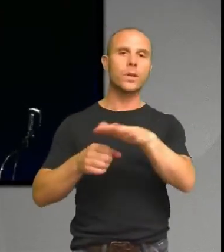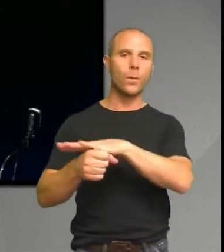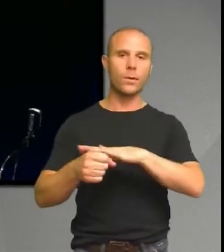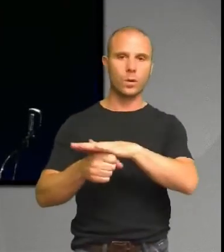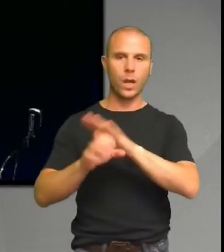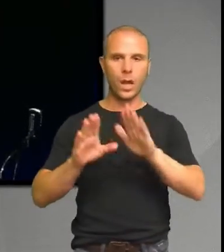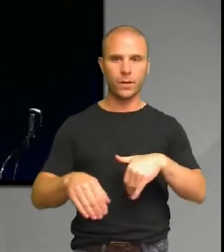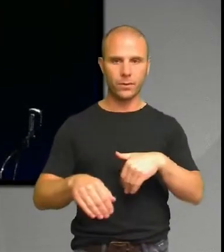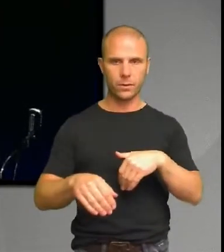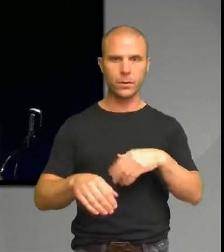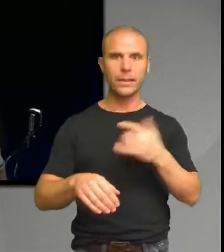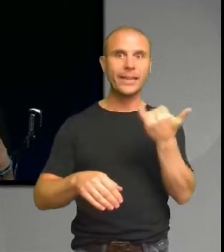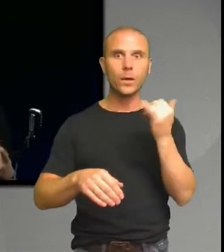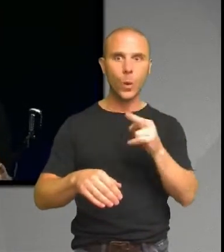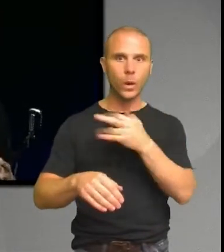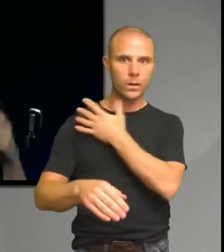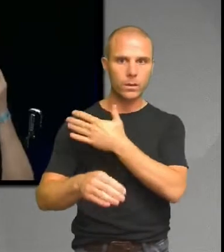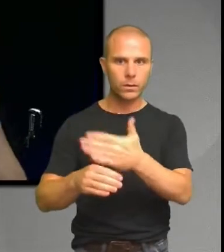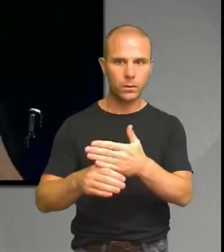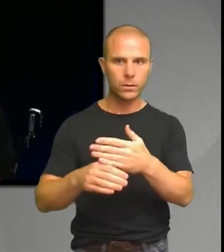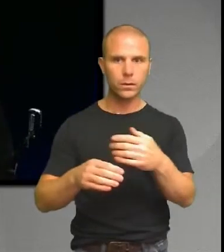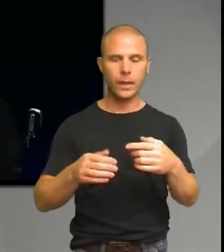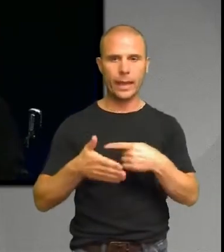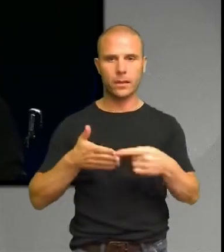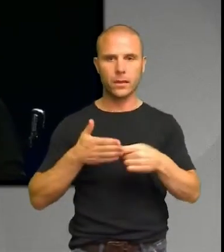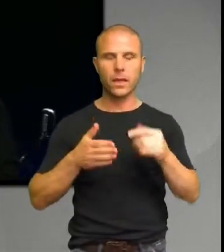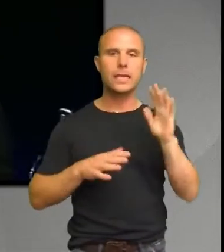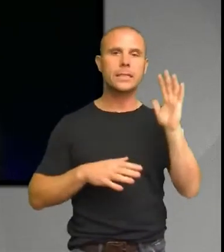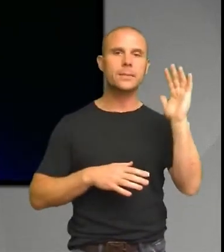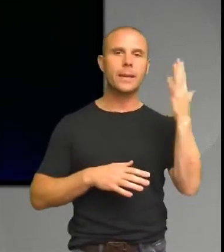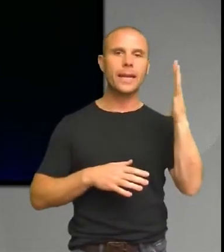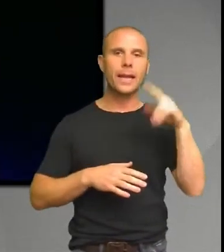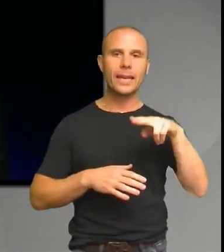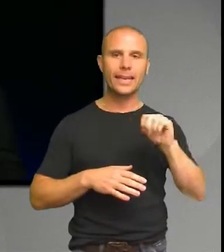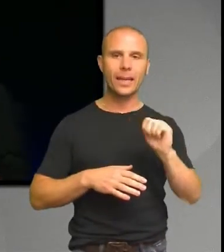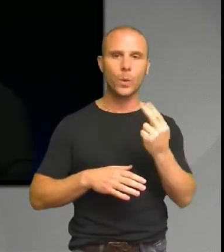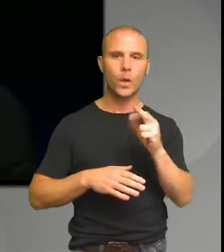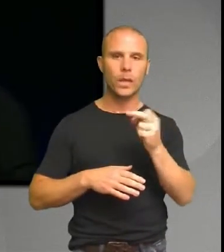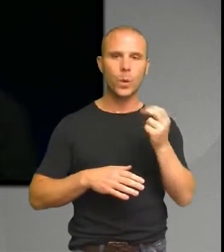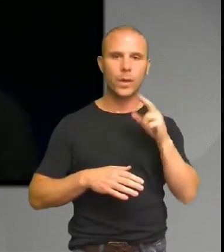år. Det kallas för spegelnevroner. Det finns i alla människors huvud. Man speglar alltså känslor.